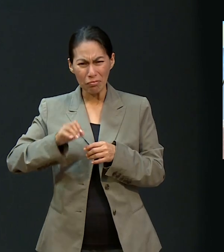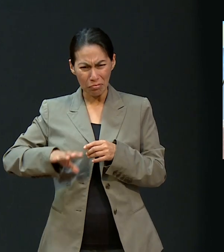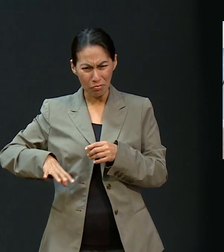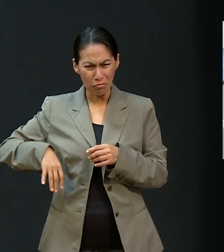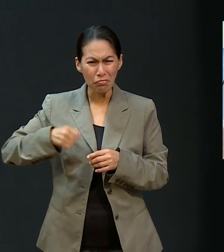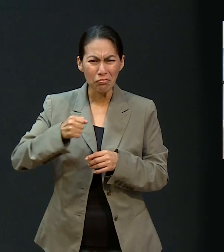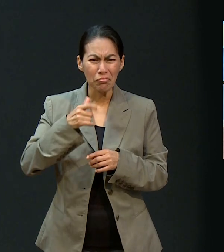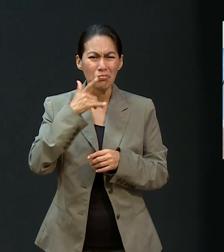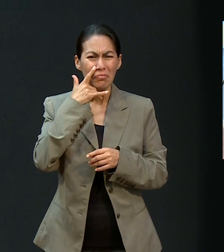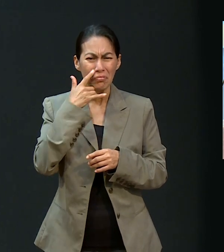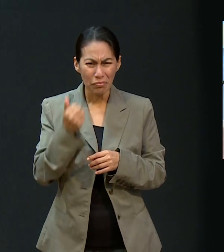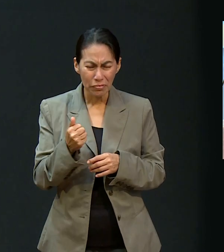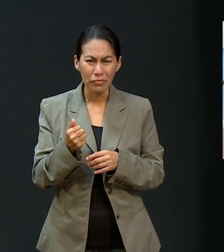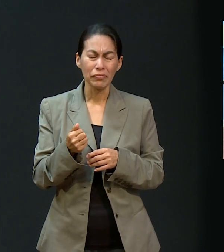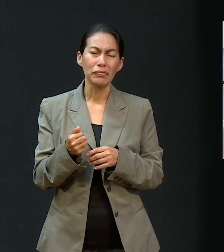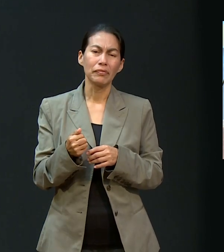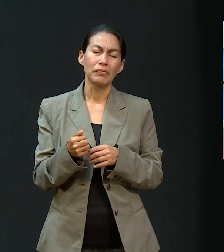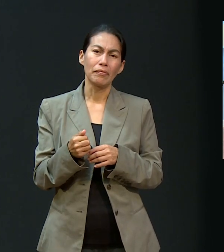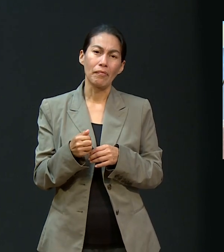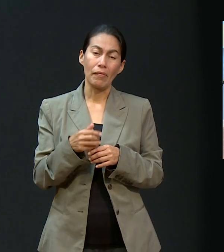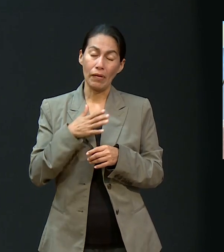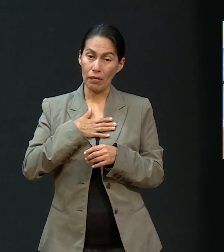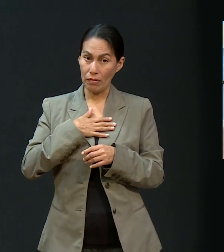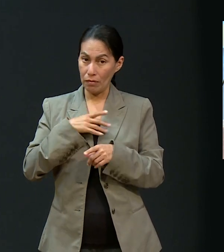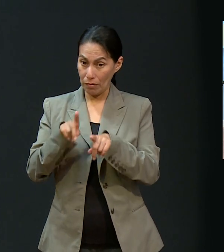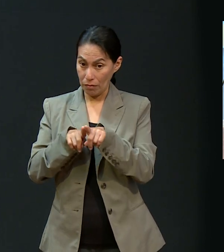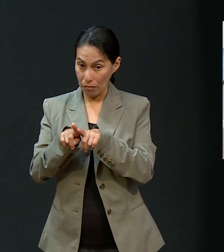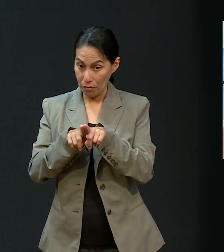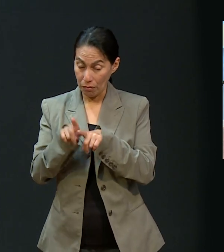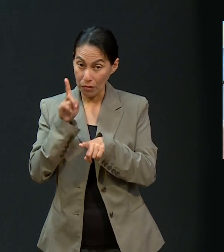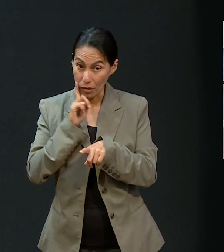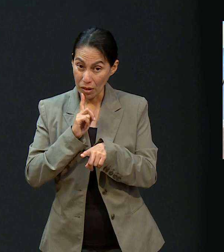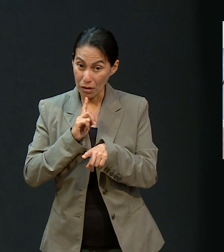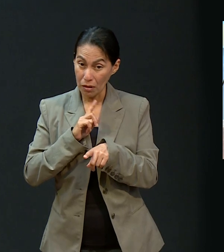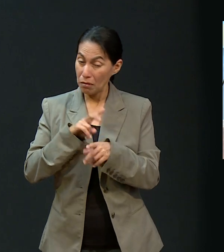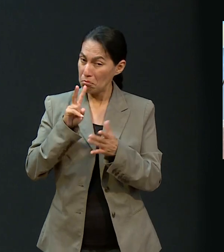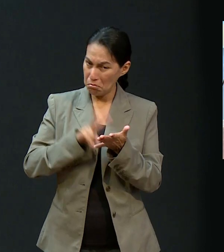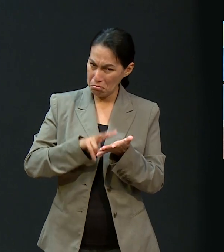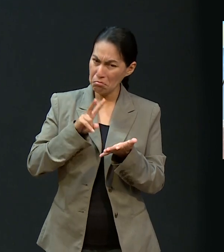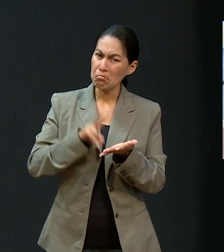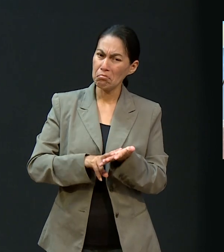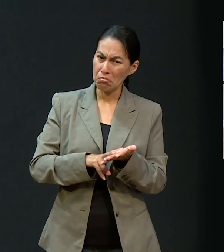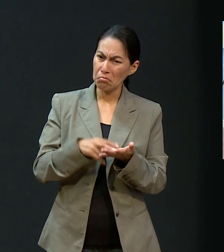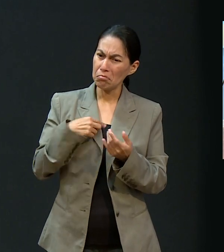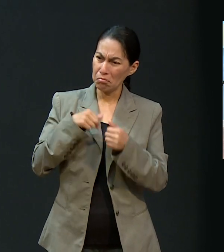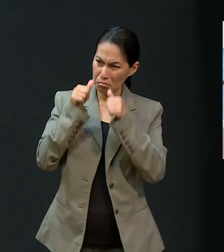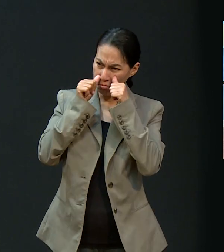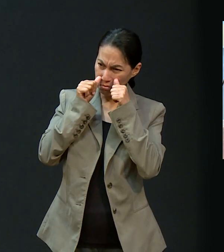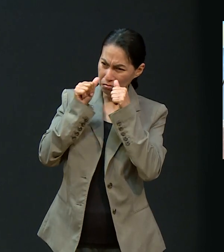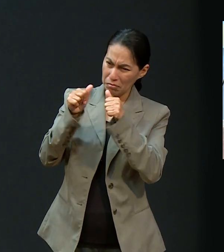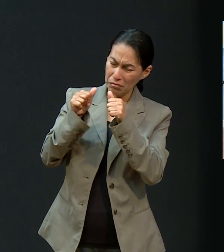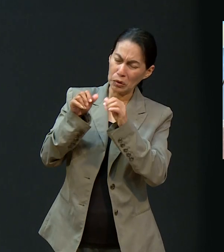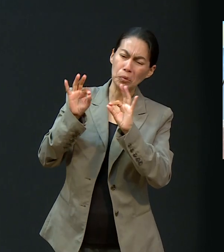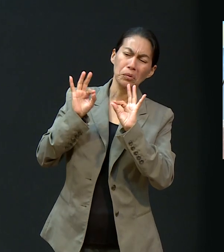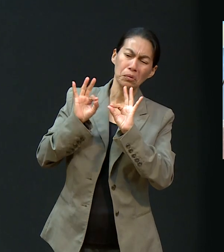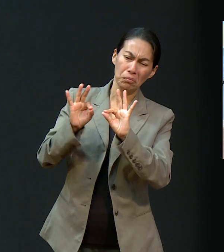luchando. Y mis hermanas fueron muy, muy valientes. Las admiro muchísimo.